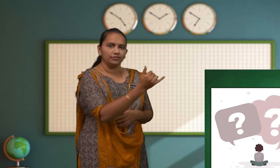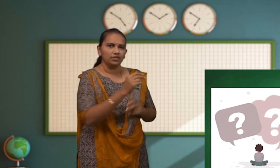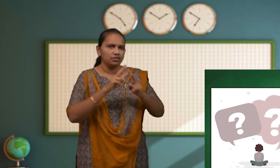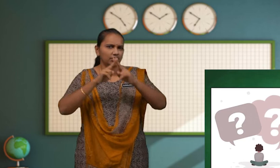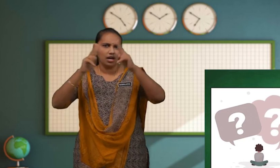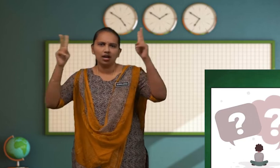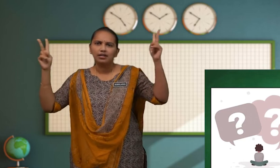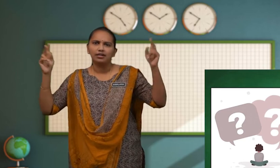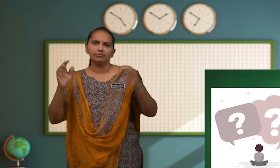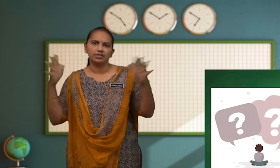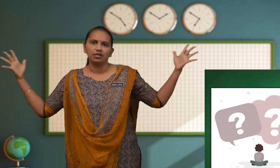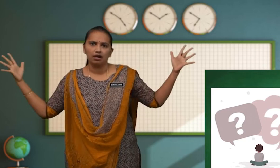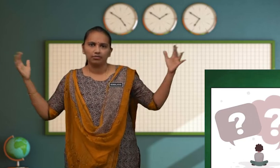Sangat Besar